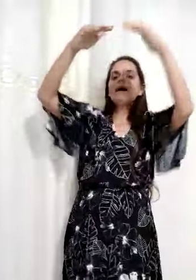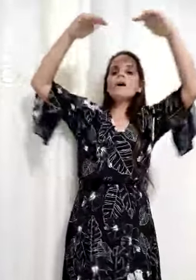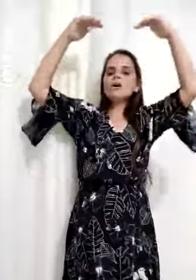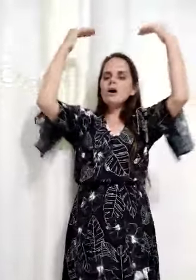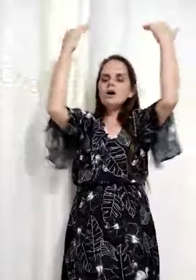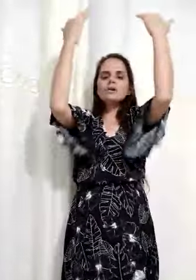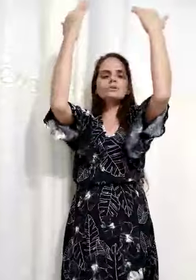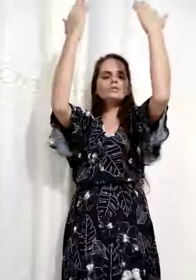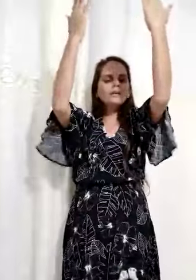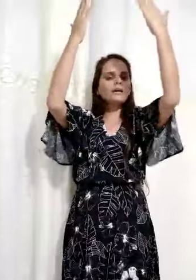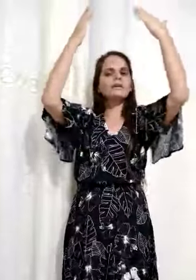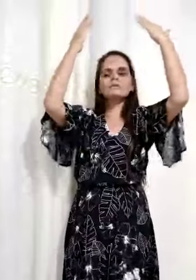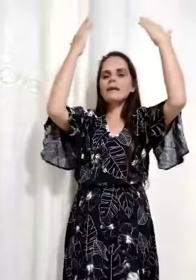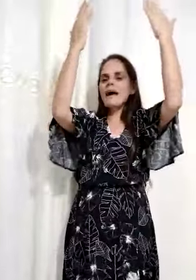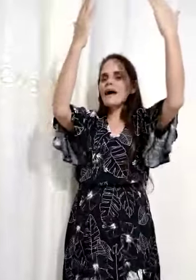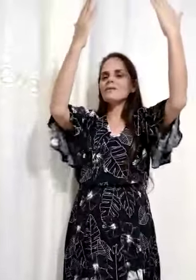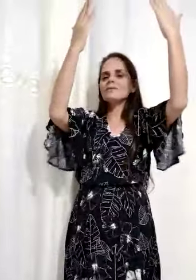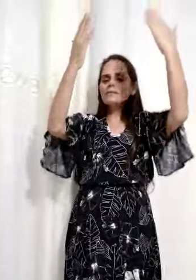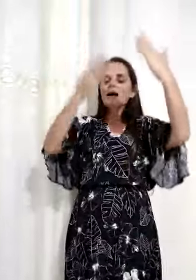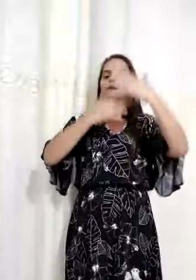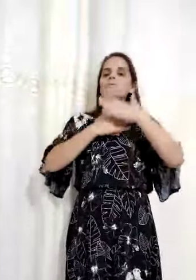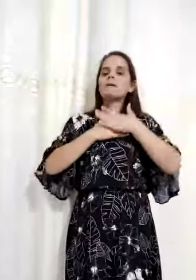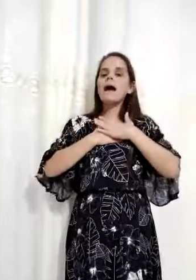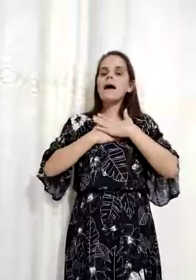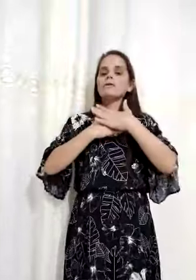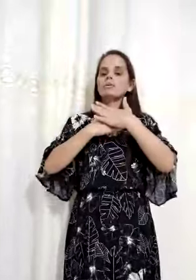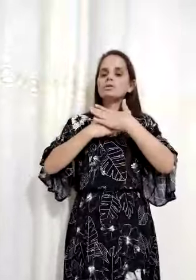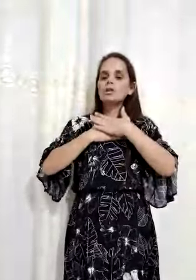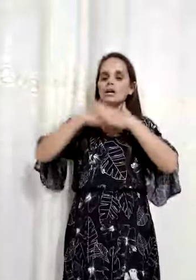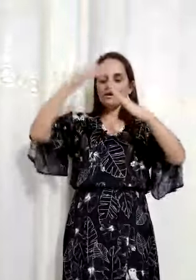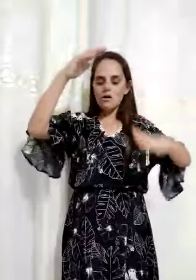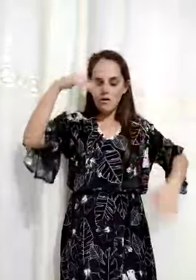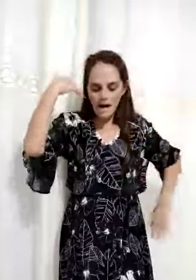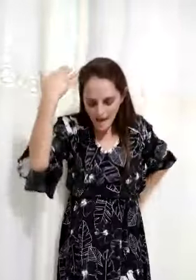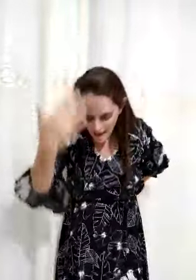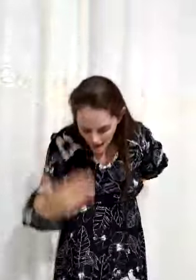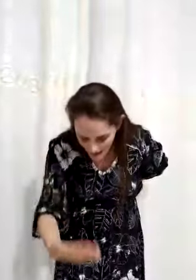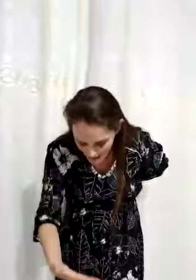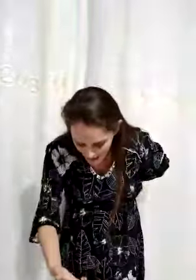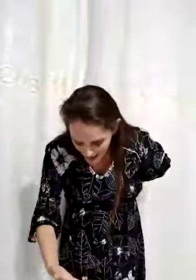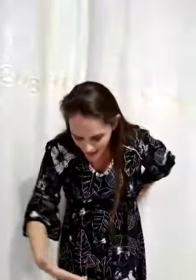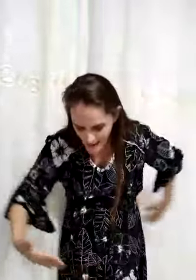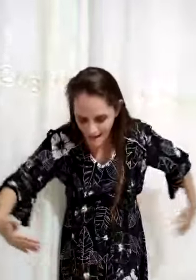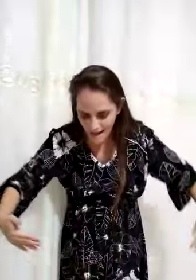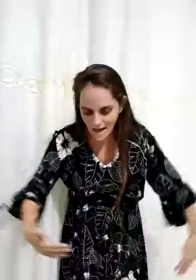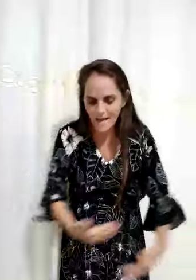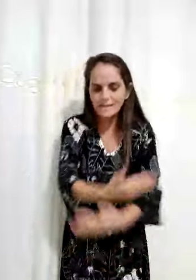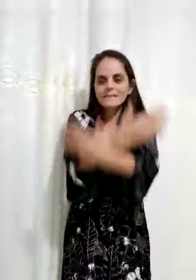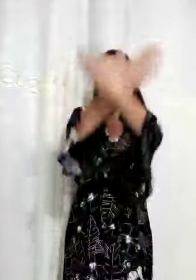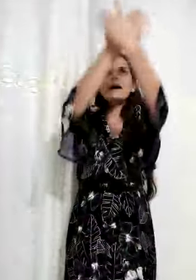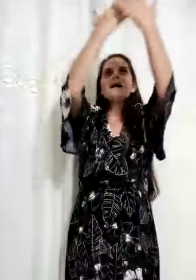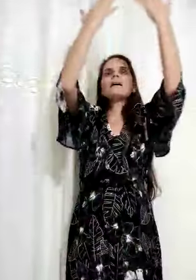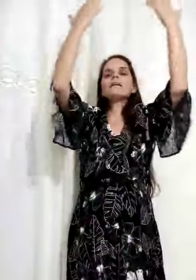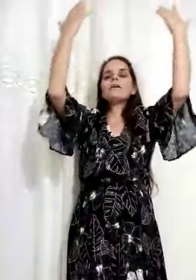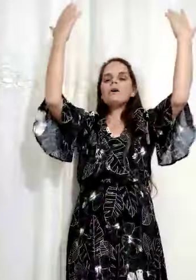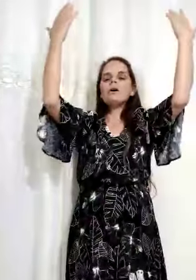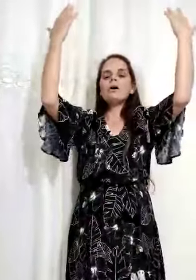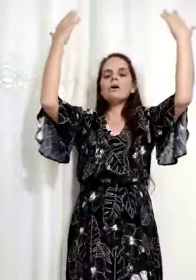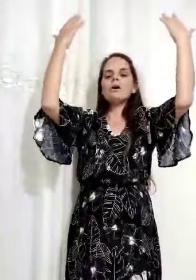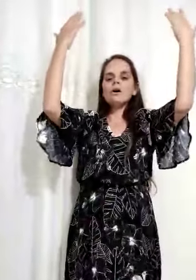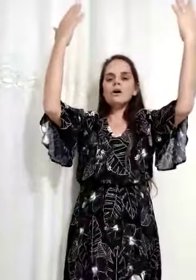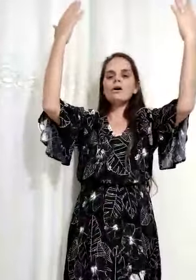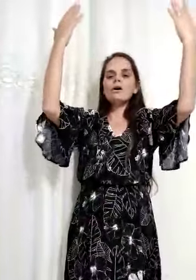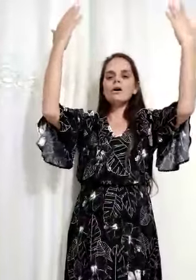contigo, Deus, quero Te honrar, Senhor